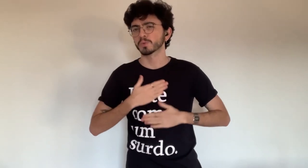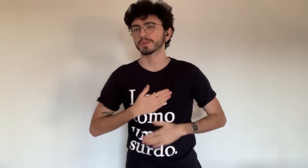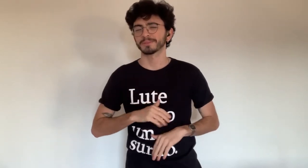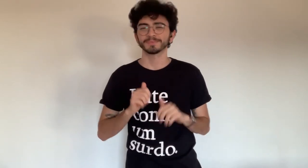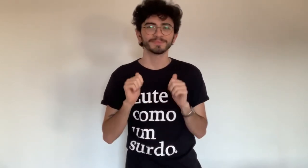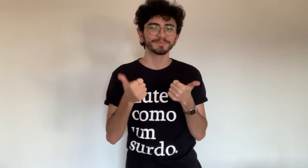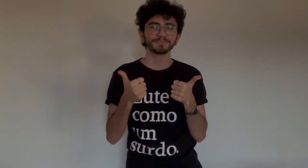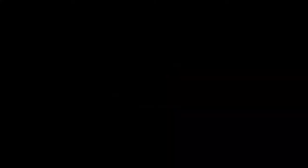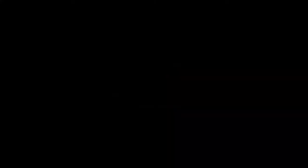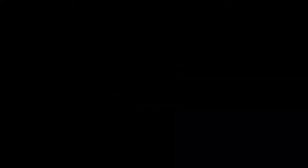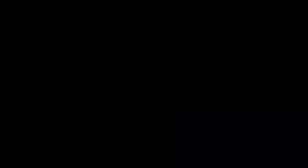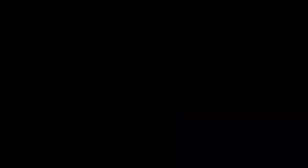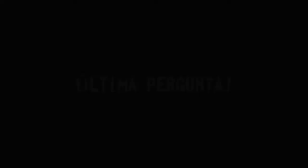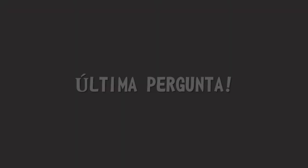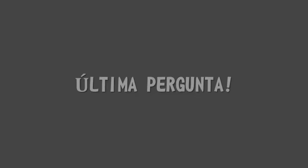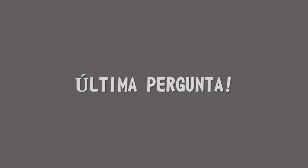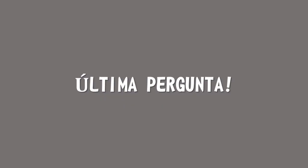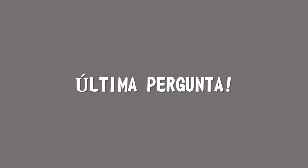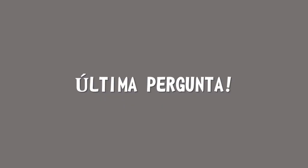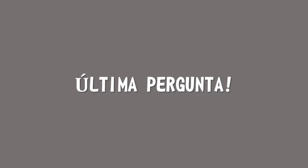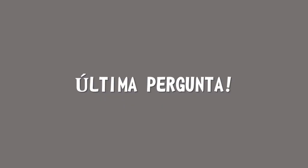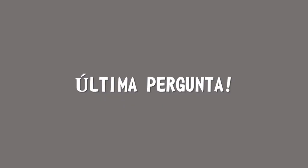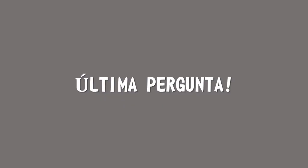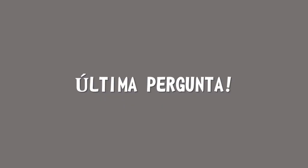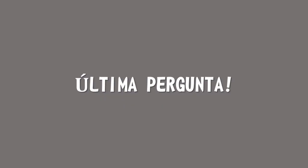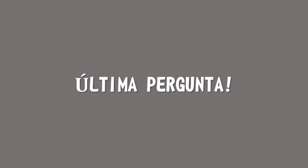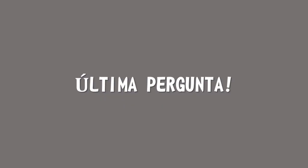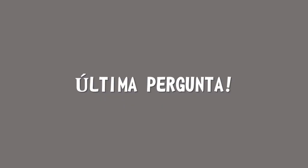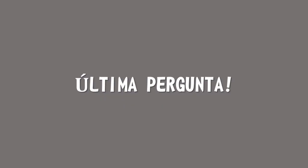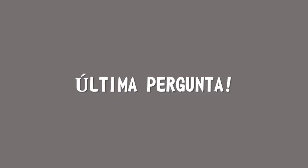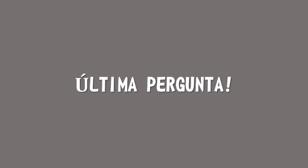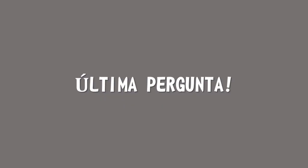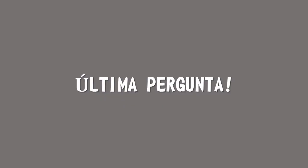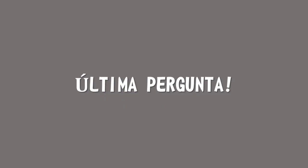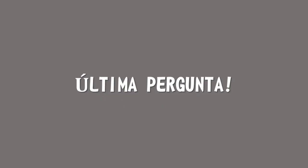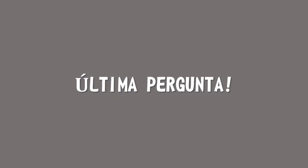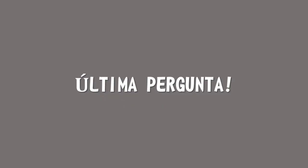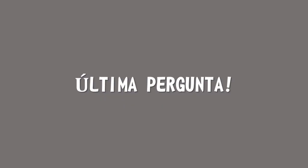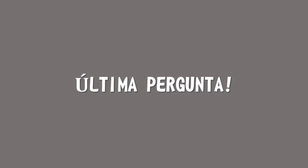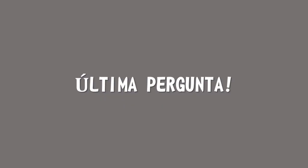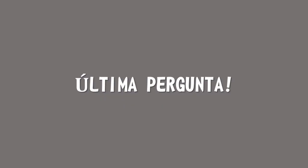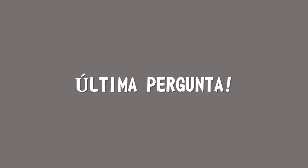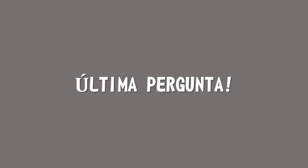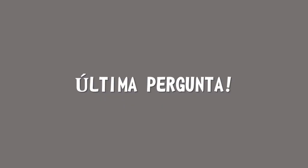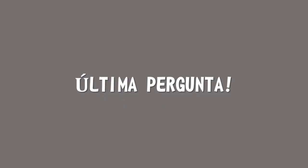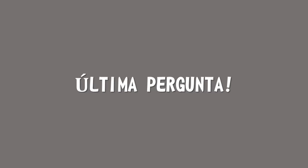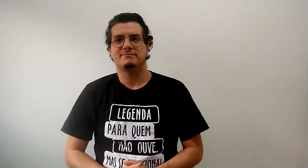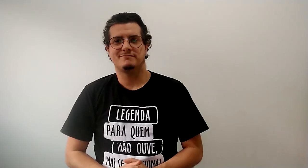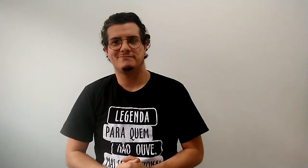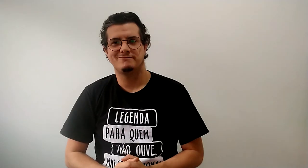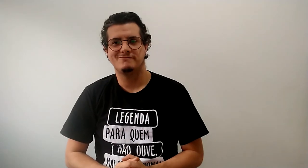A tela escurece Tela cinza Última pergunta Igor